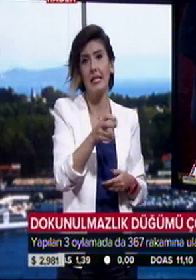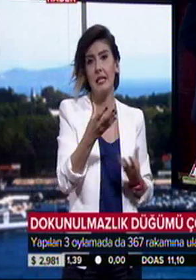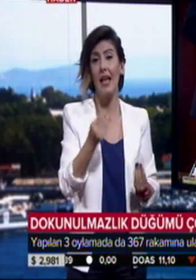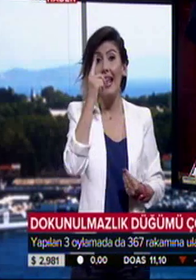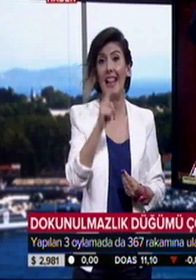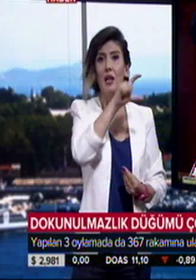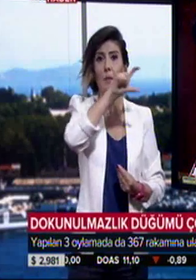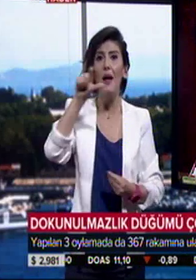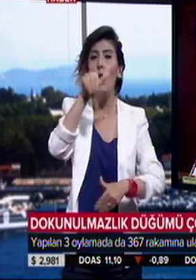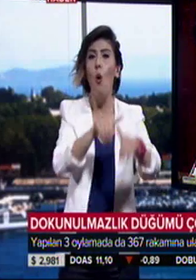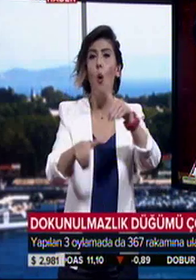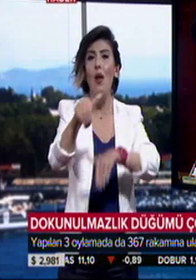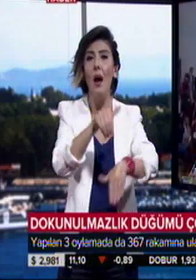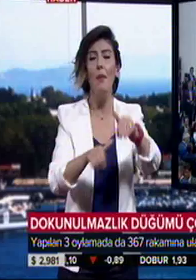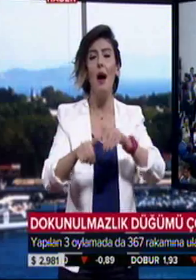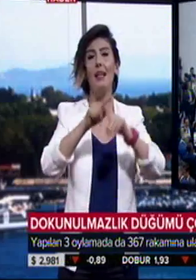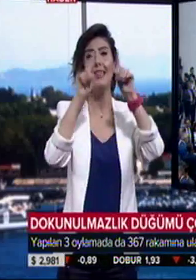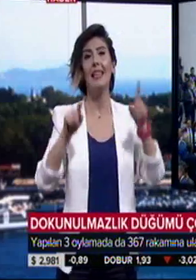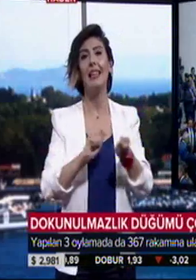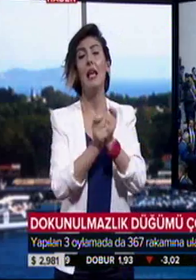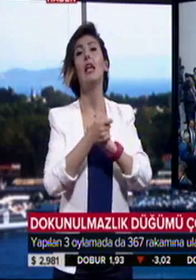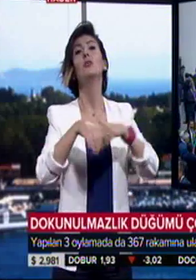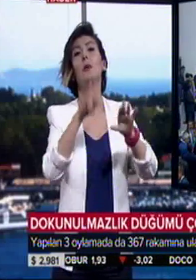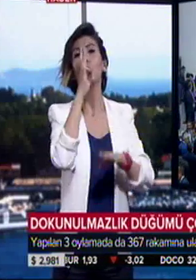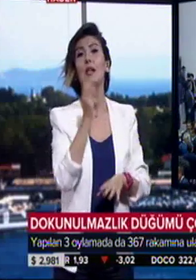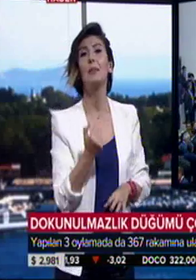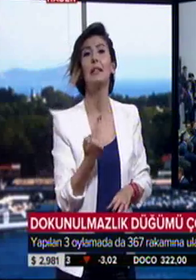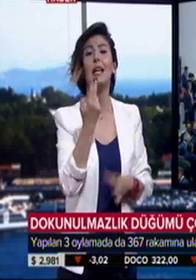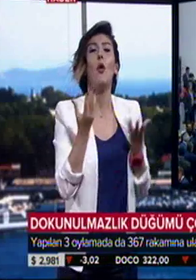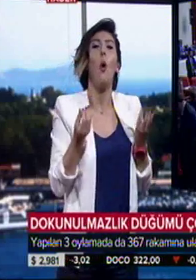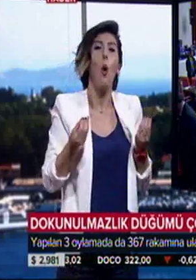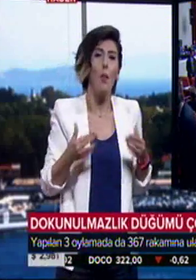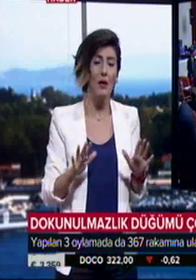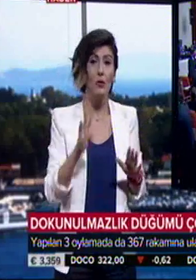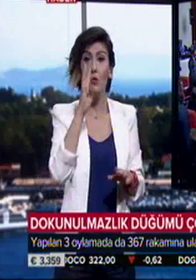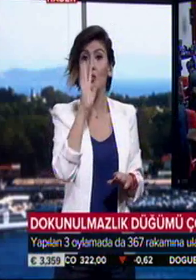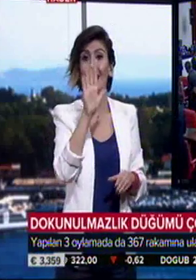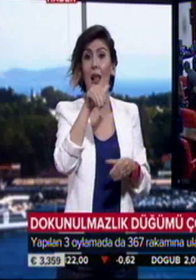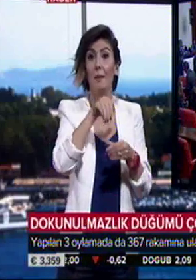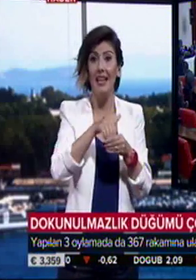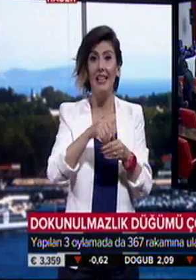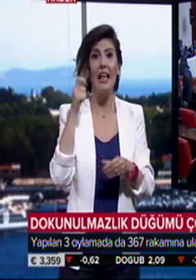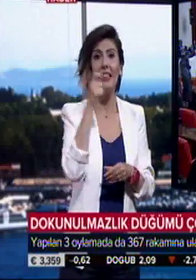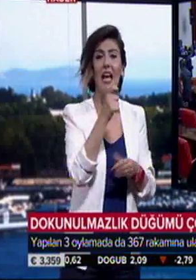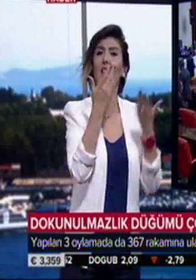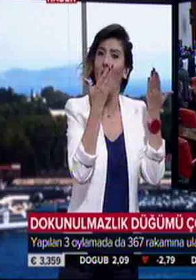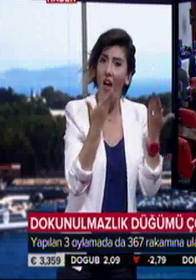oylamasında da tablo değişmedi. Yine 367 sayısı yakalanamadı. 350 milletvekili teklife evet derken